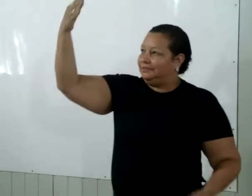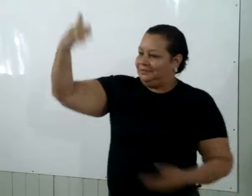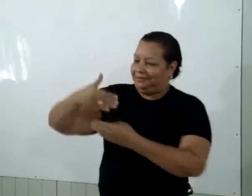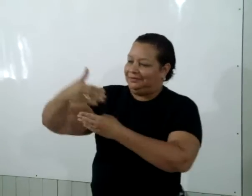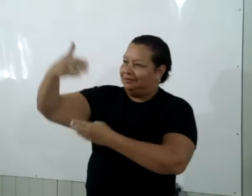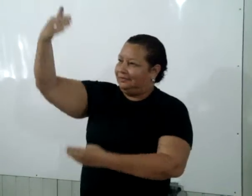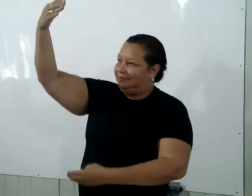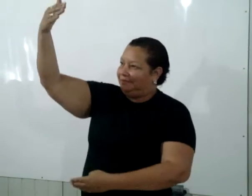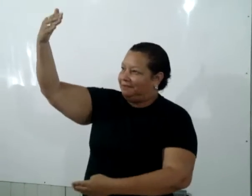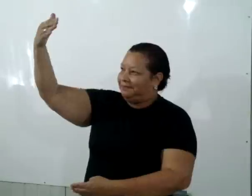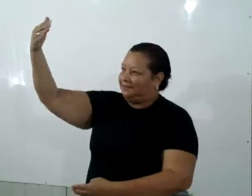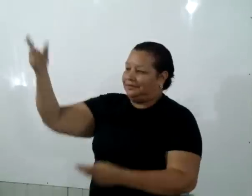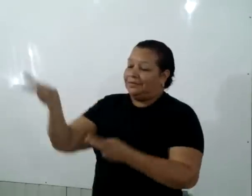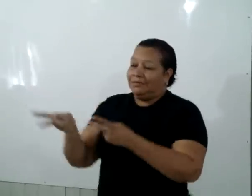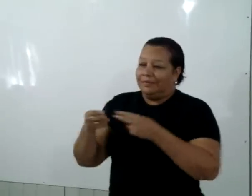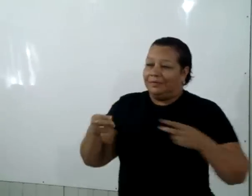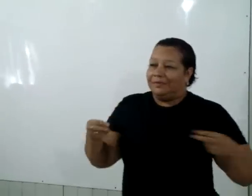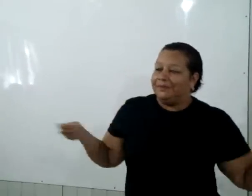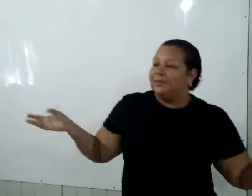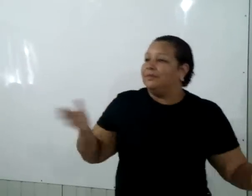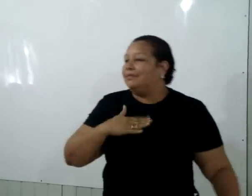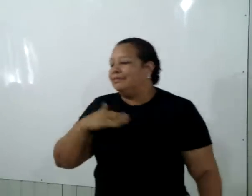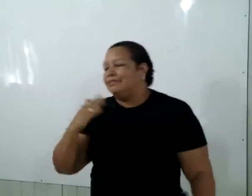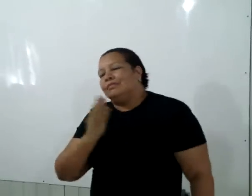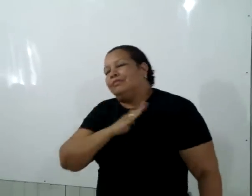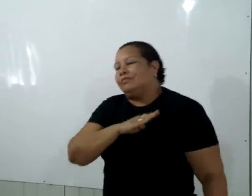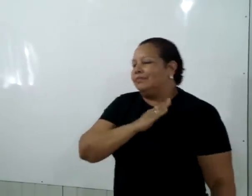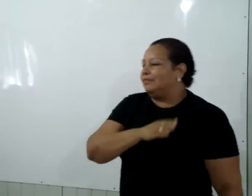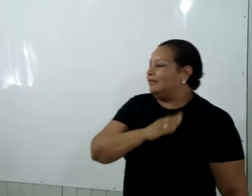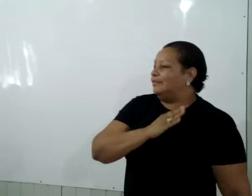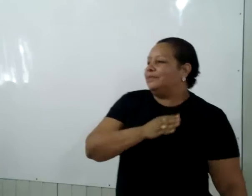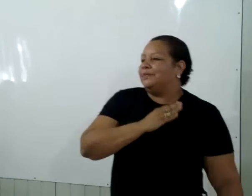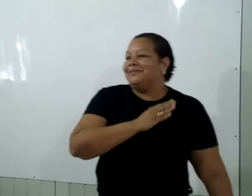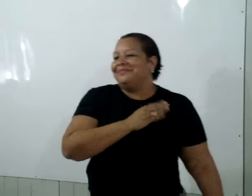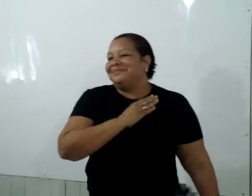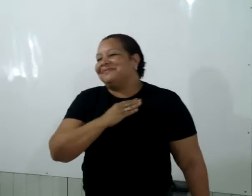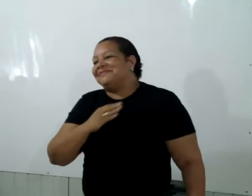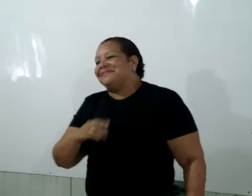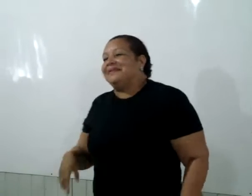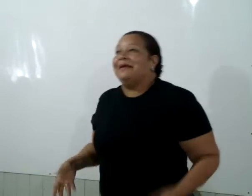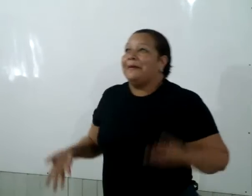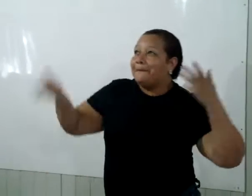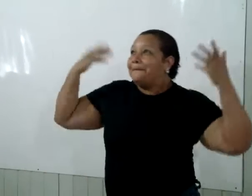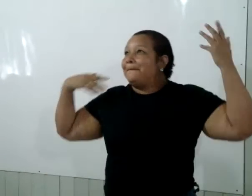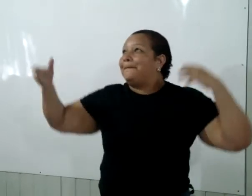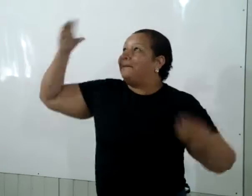paredes Coisas do meu coração Passei um